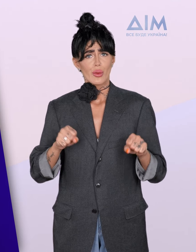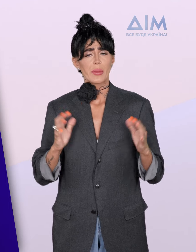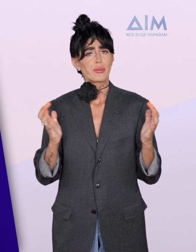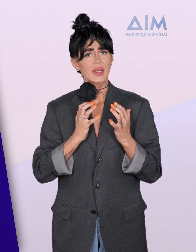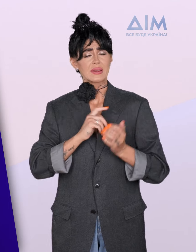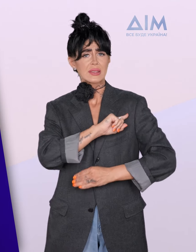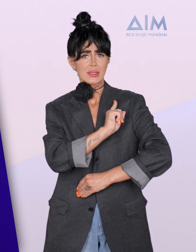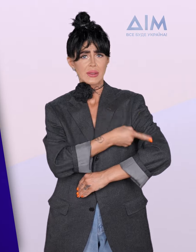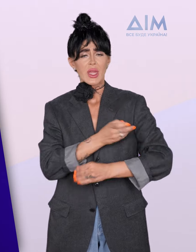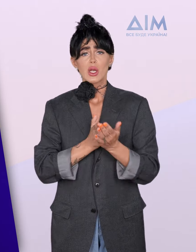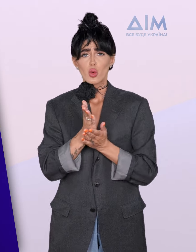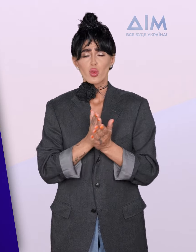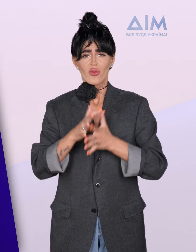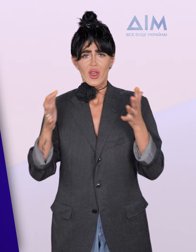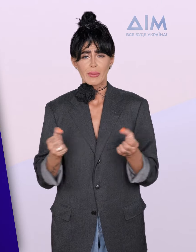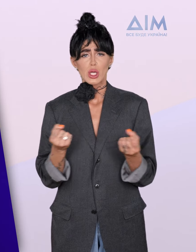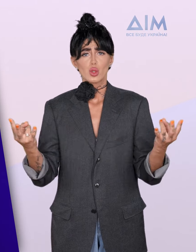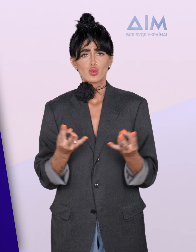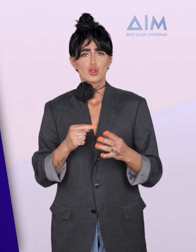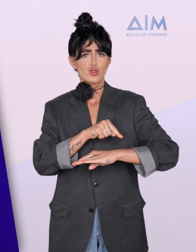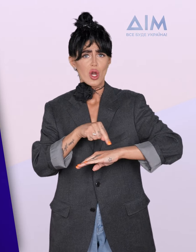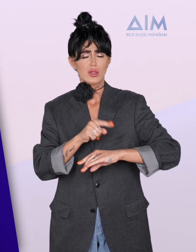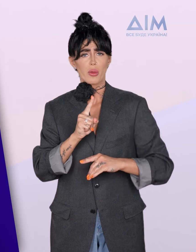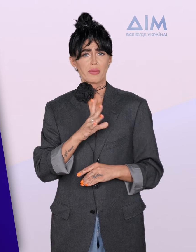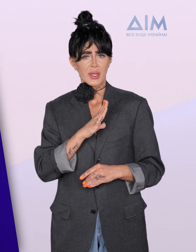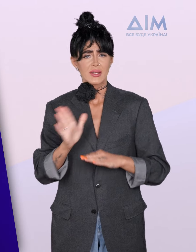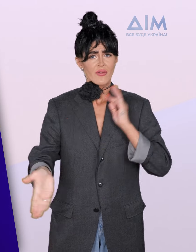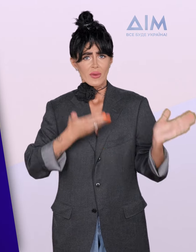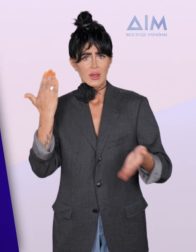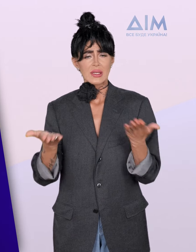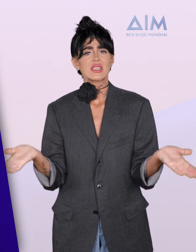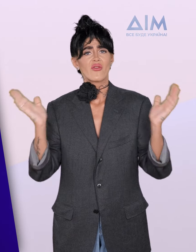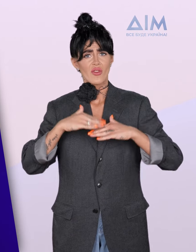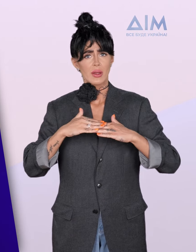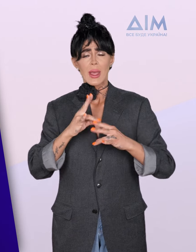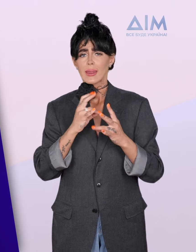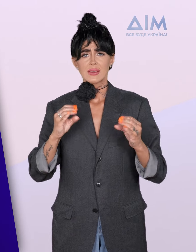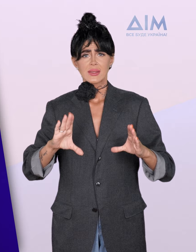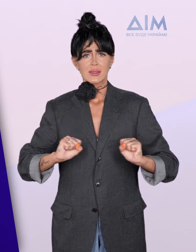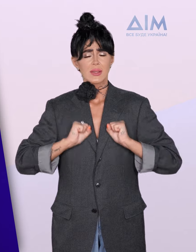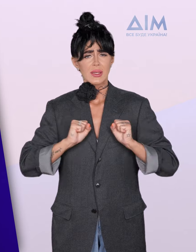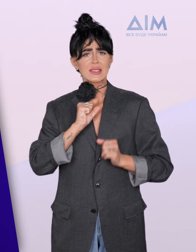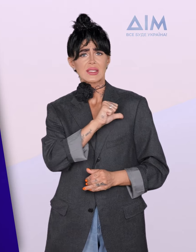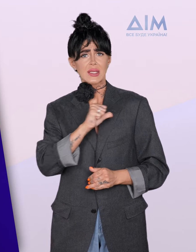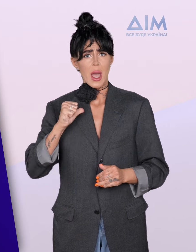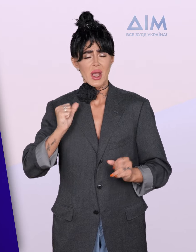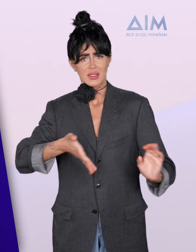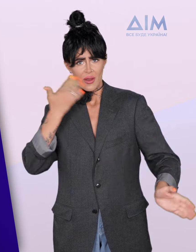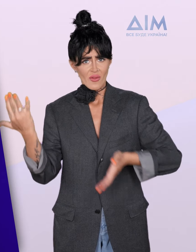Рятувальникам потрібен час, аби розібрати завал. Не намагайтеся самостійно розбирати завали довкола себе. Це